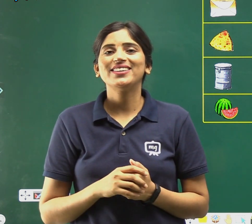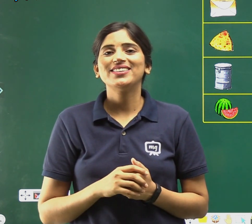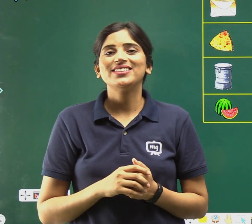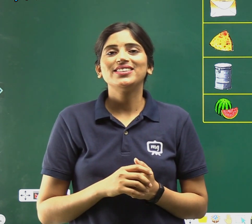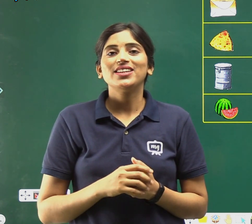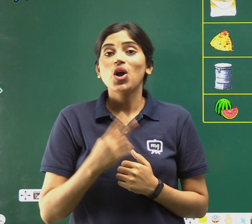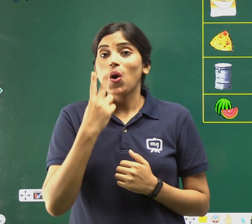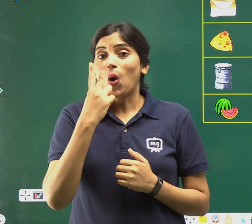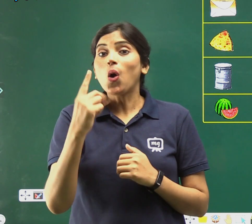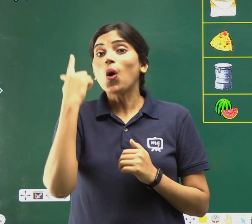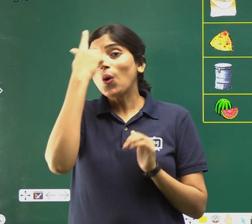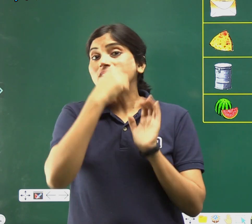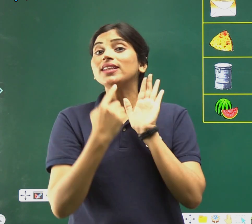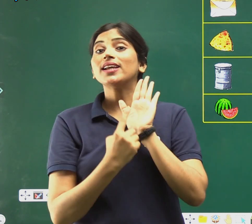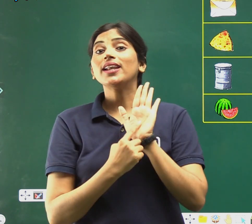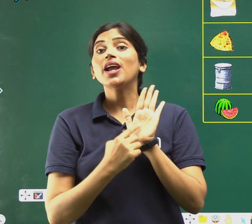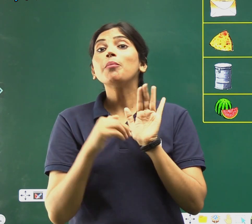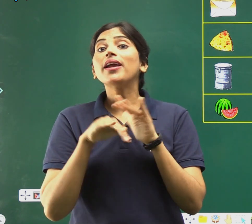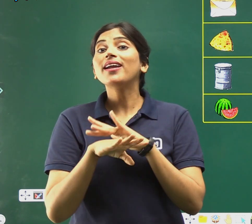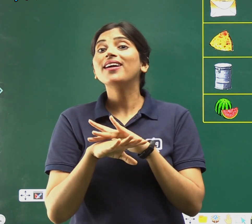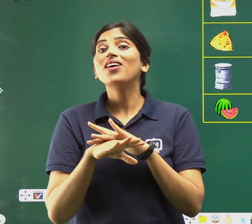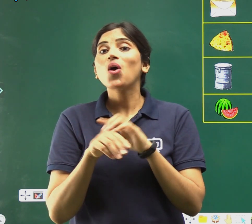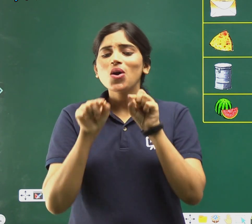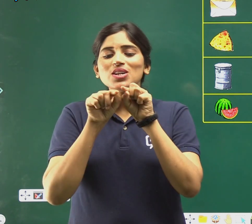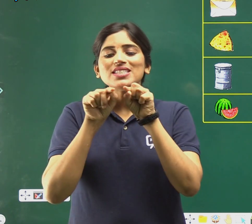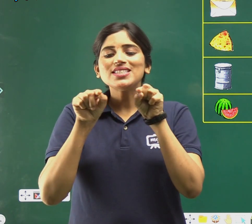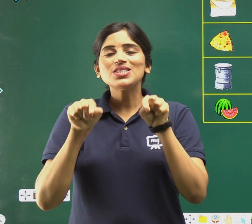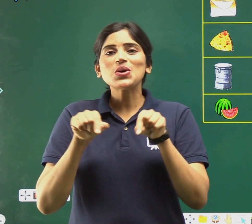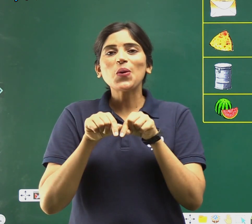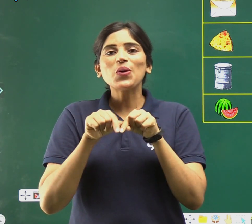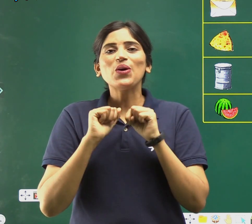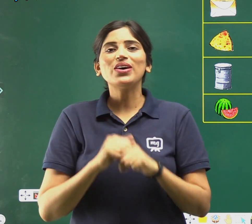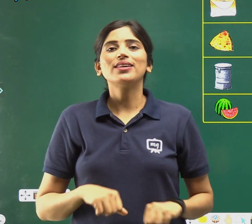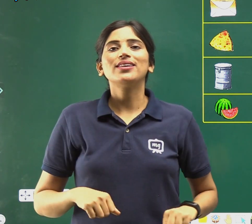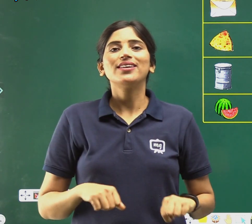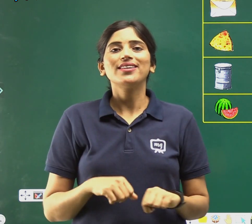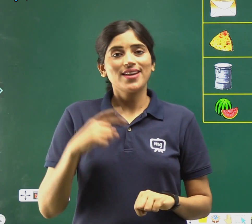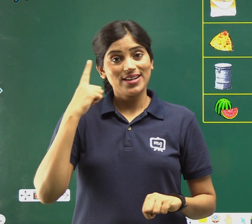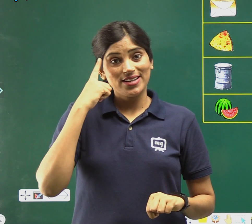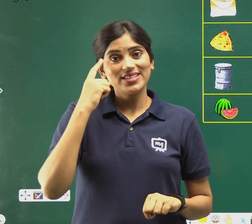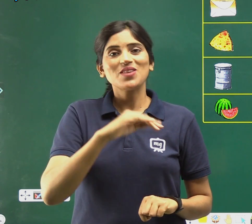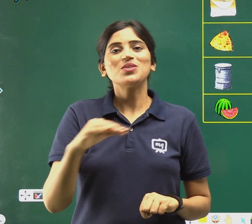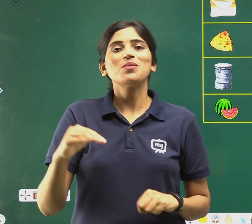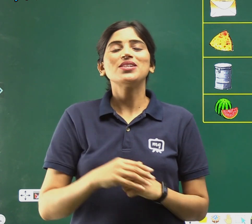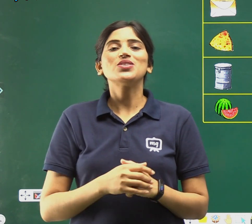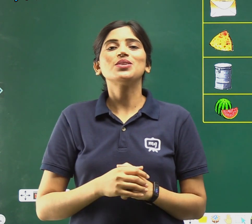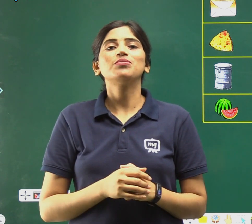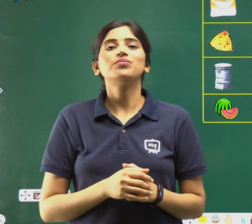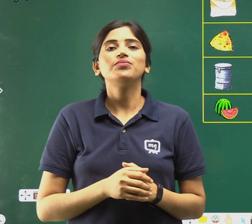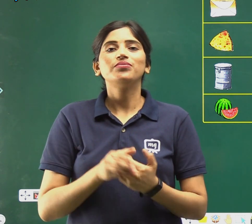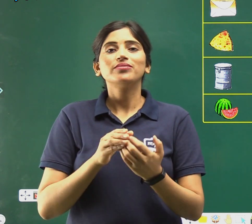और दिखने में चोकोर, समझे बच्चों,